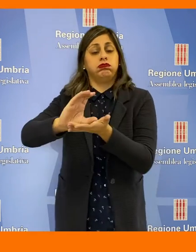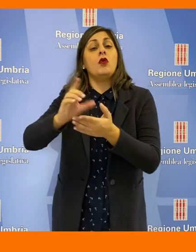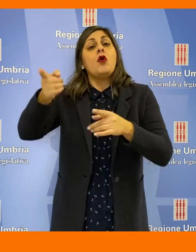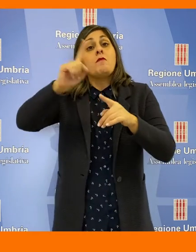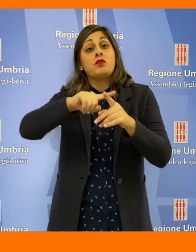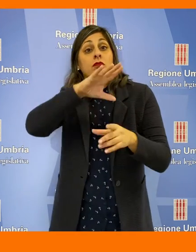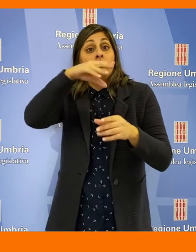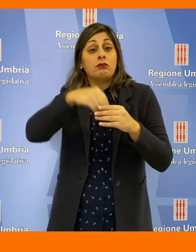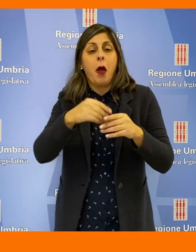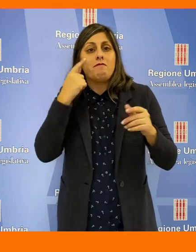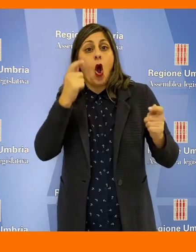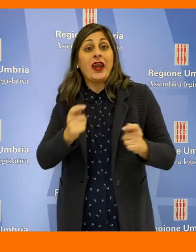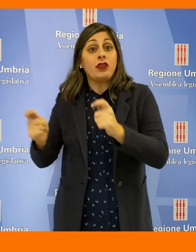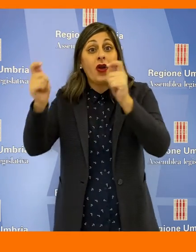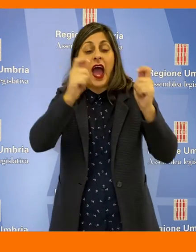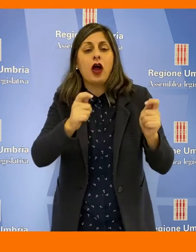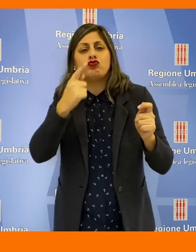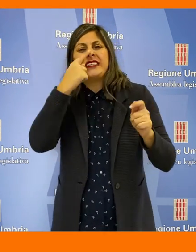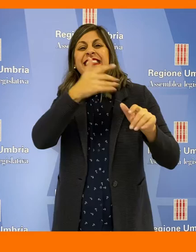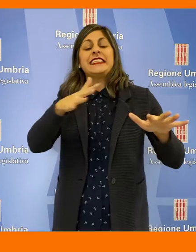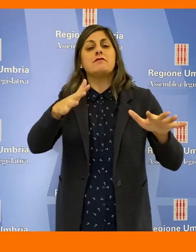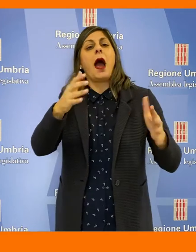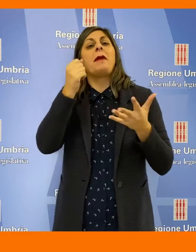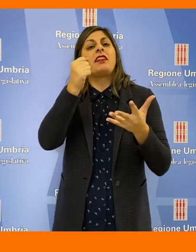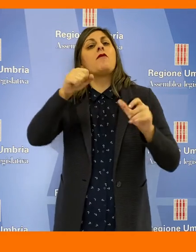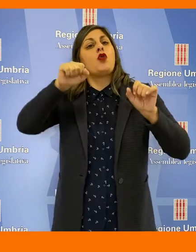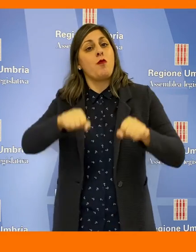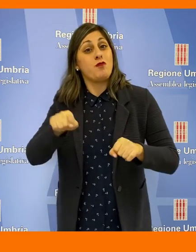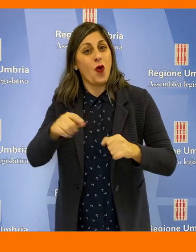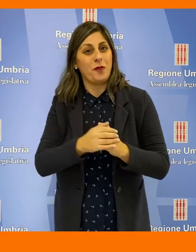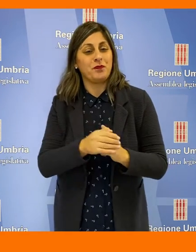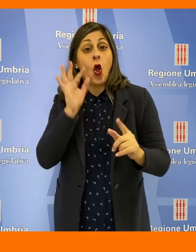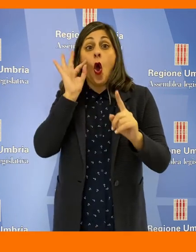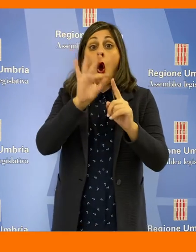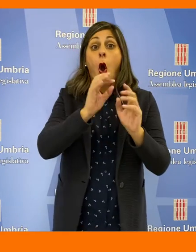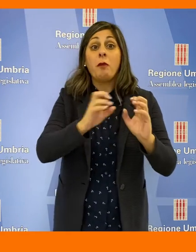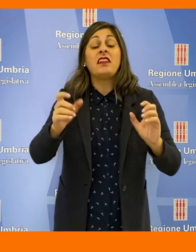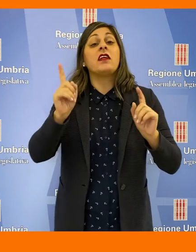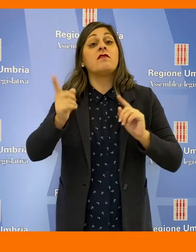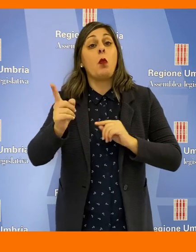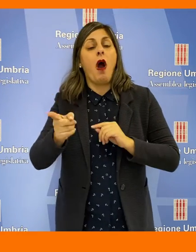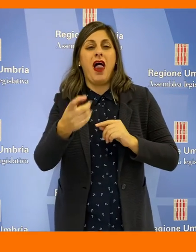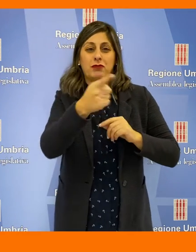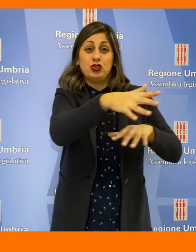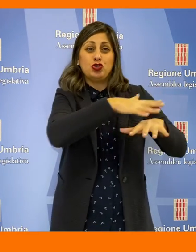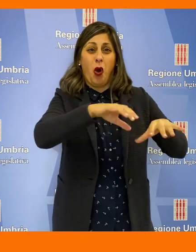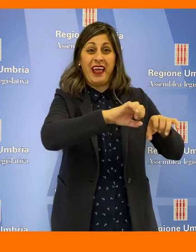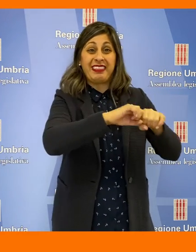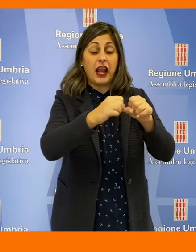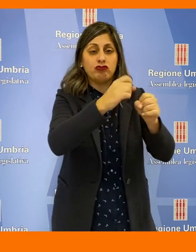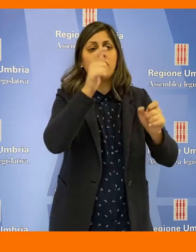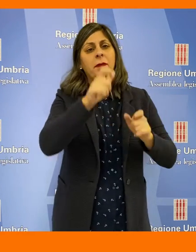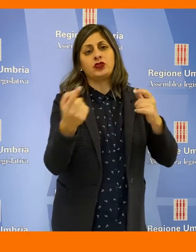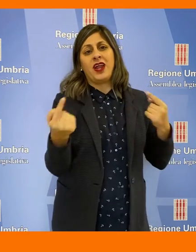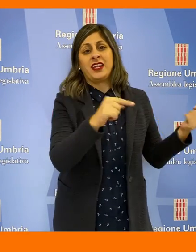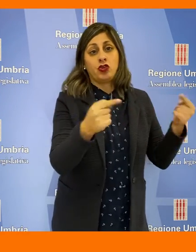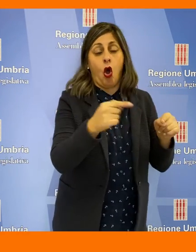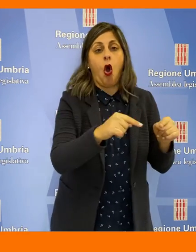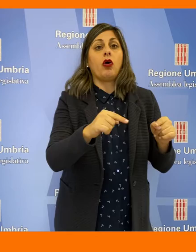e stima del patrimonio stesso. Tra gli obiettivi ci sono anche quelli del ripopolamento delle aree danneggiati, rilancio economico